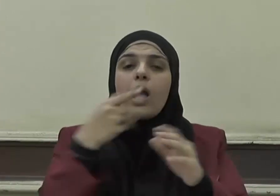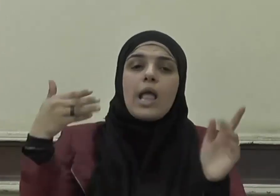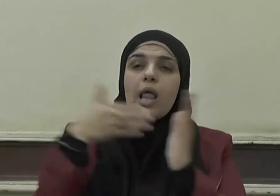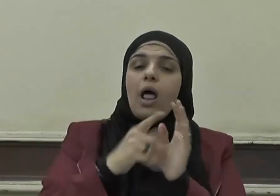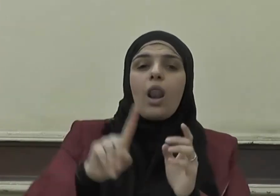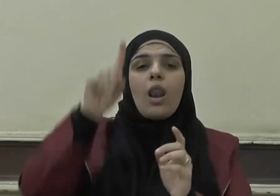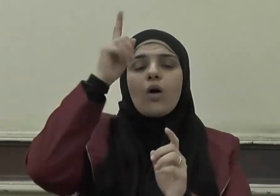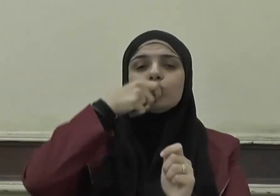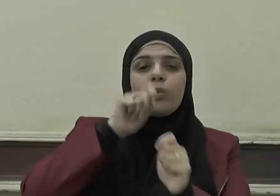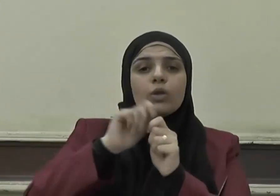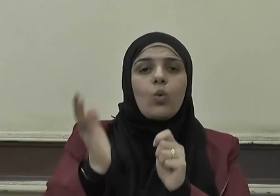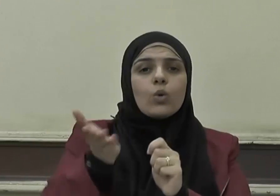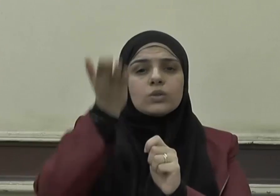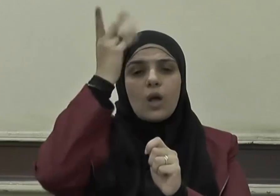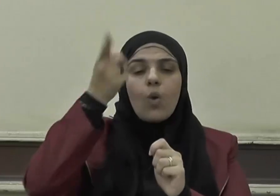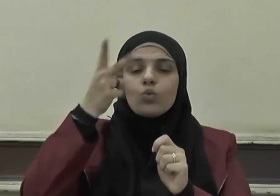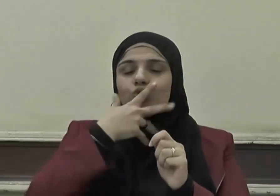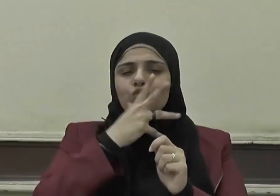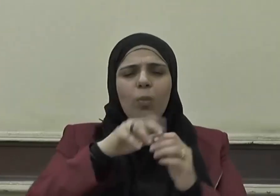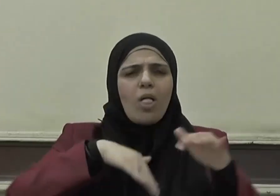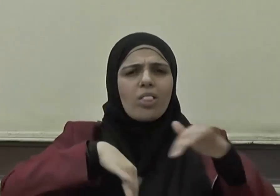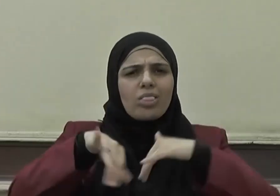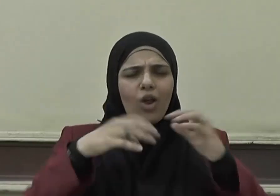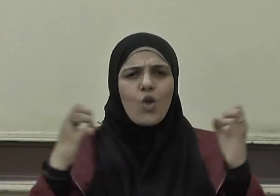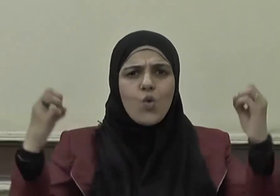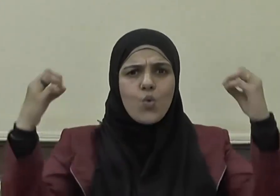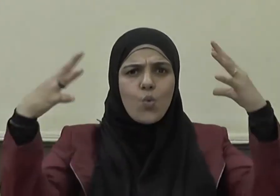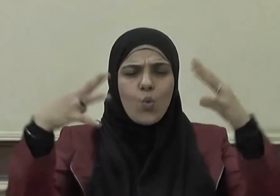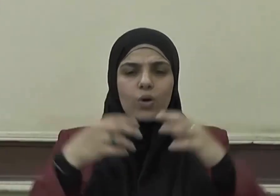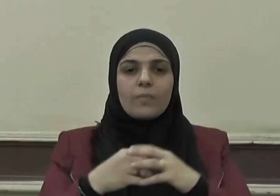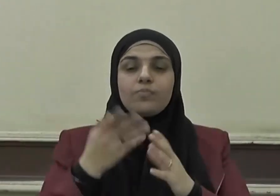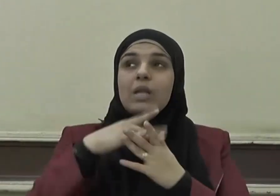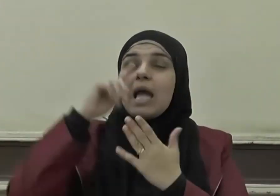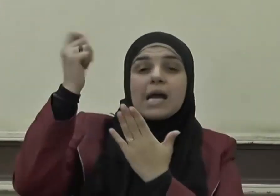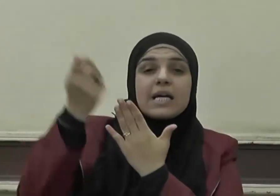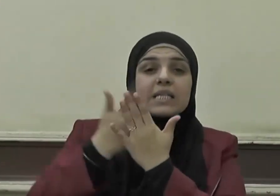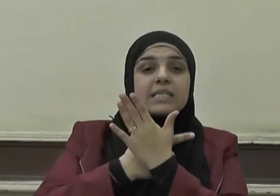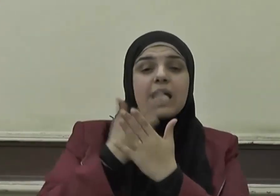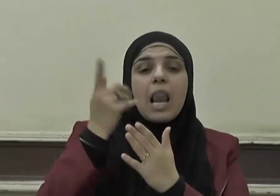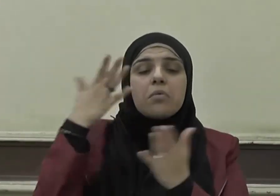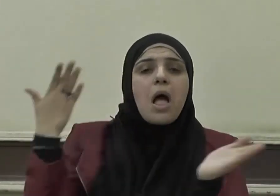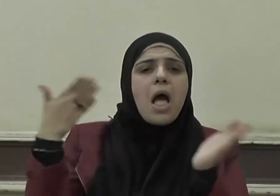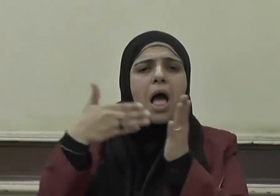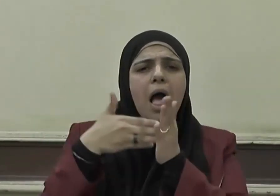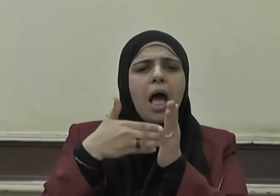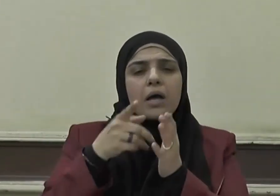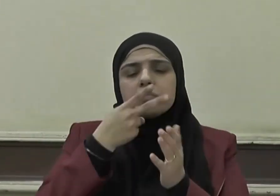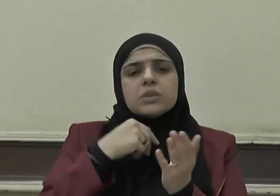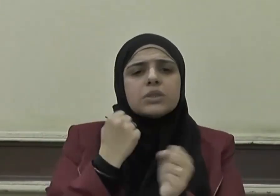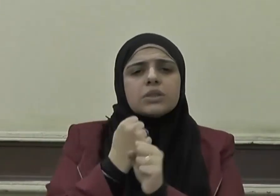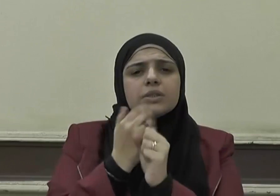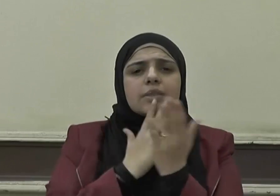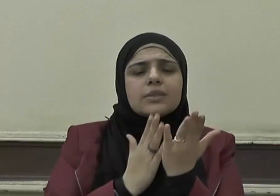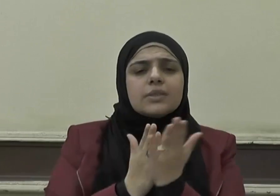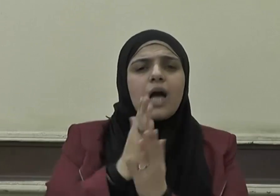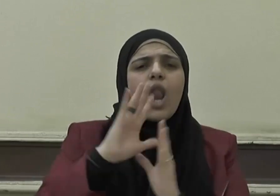بإذنه وسراجا منيرا برسالة خاتمة صالحة لكل